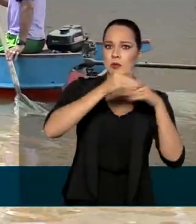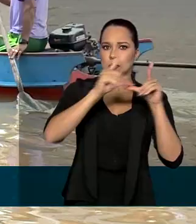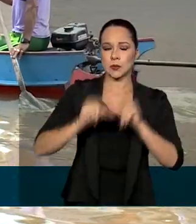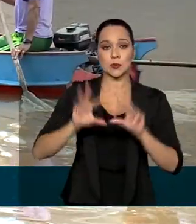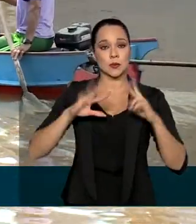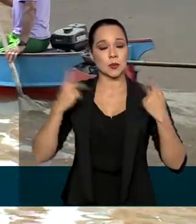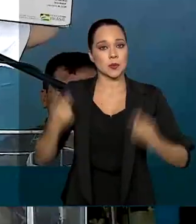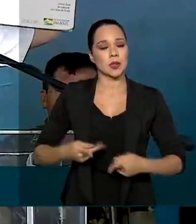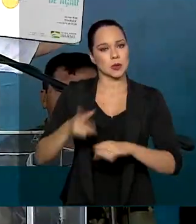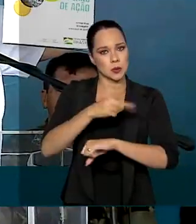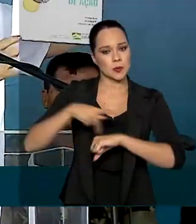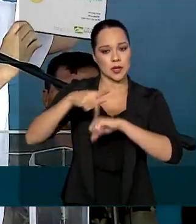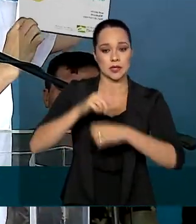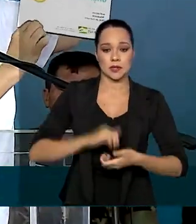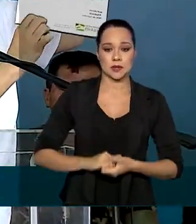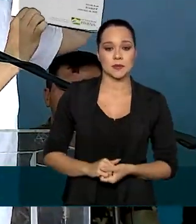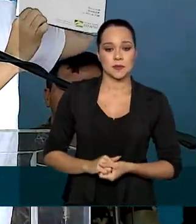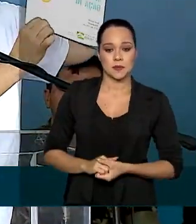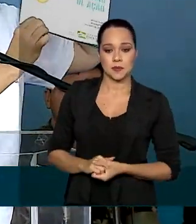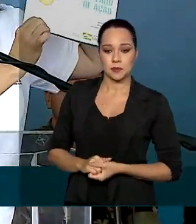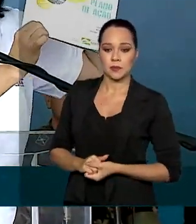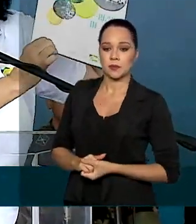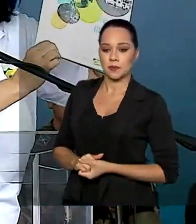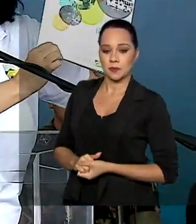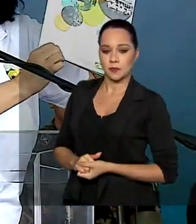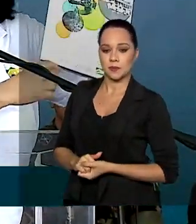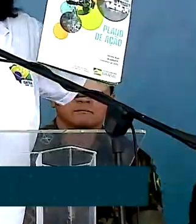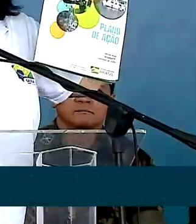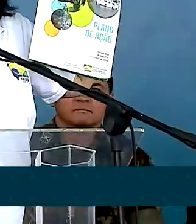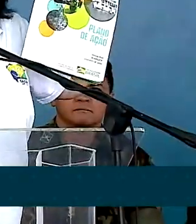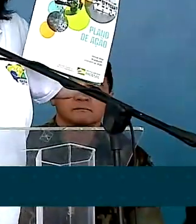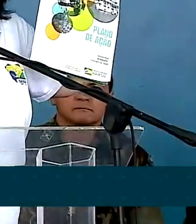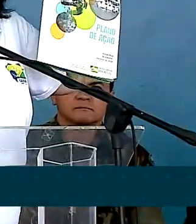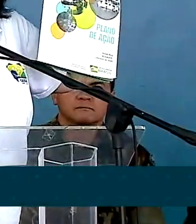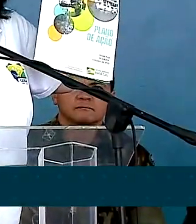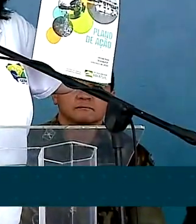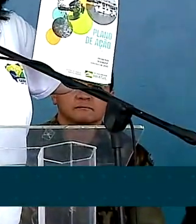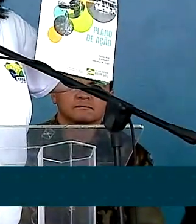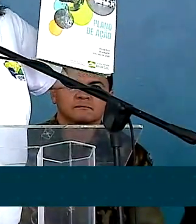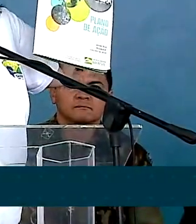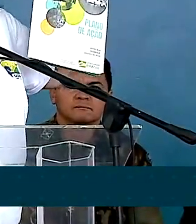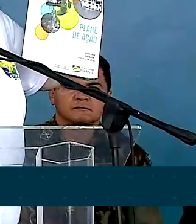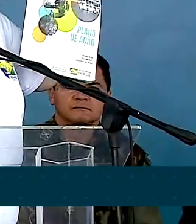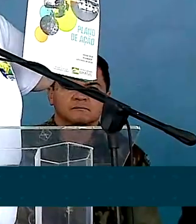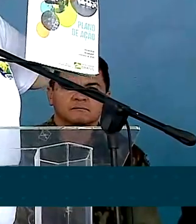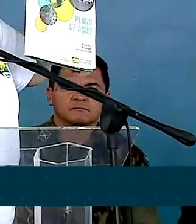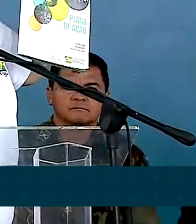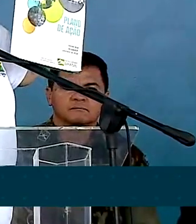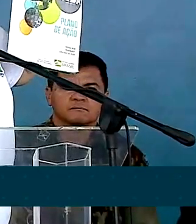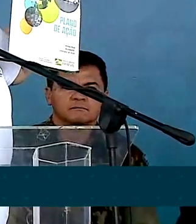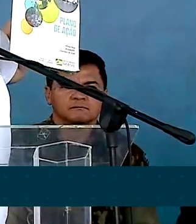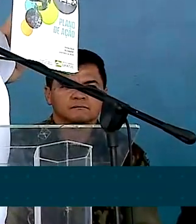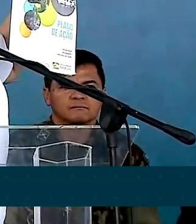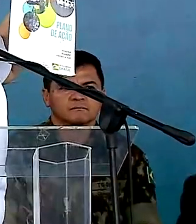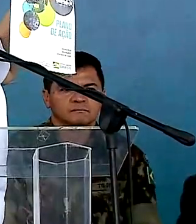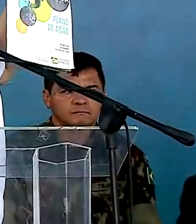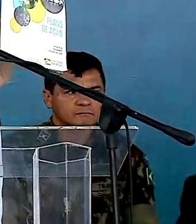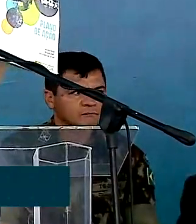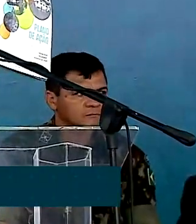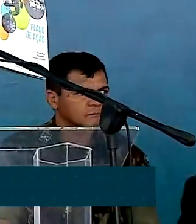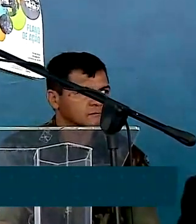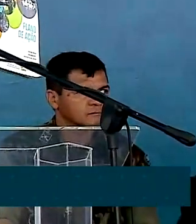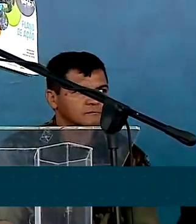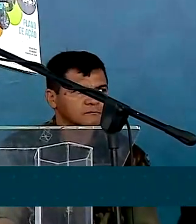humano do país. Aqui já está orçado um bilhão de reais para o Marajó.